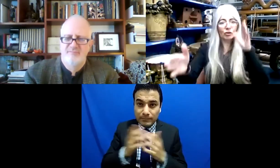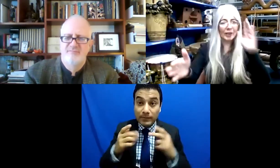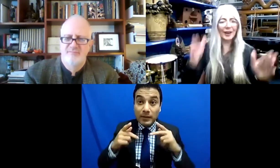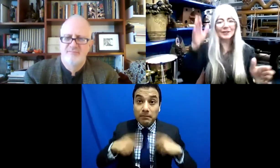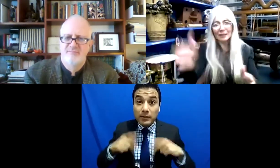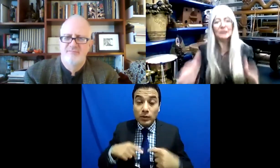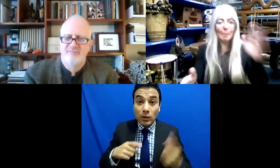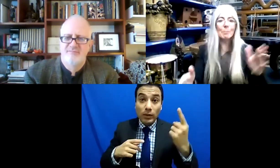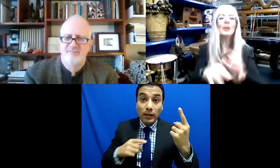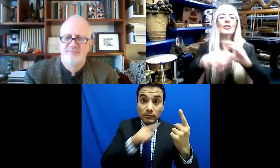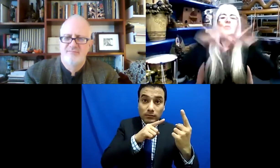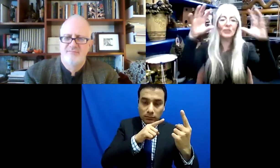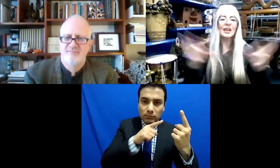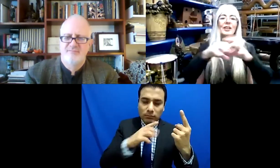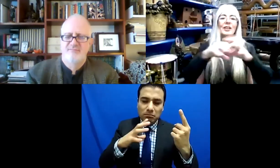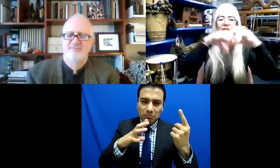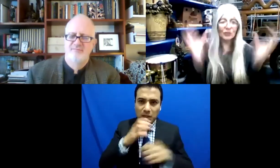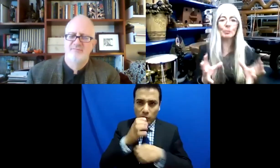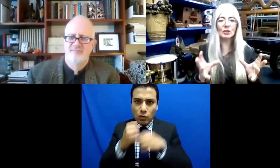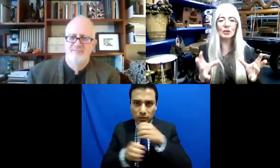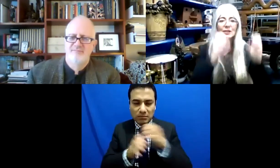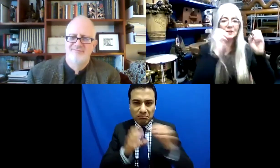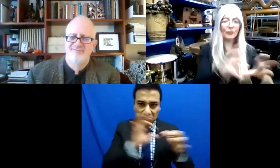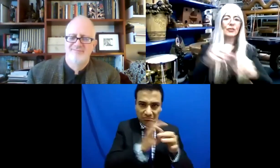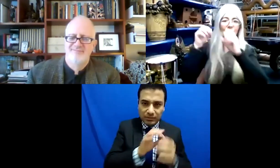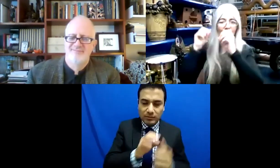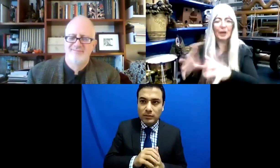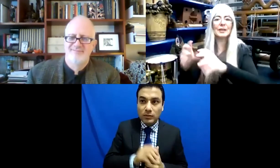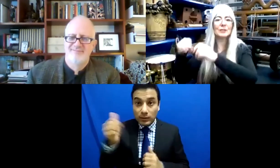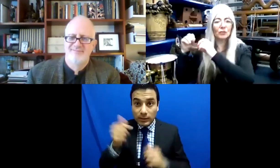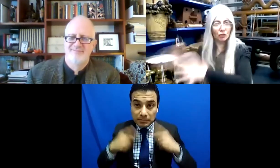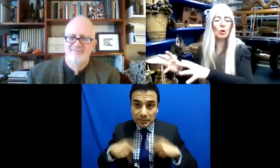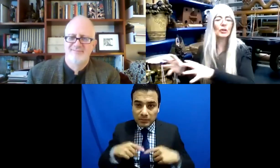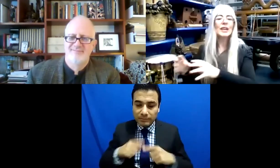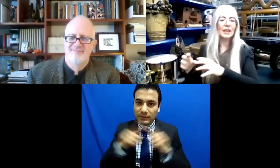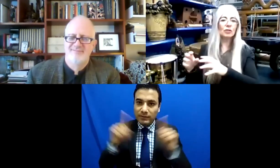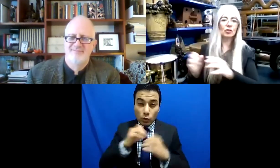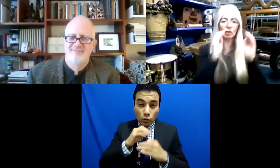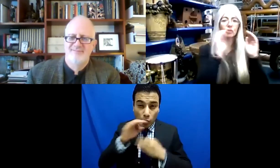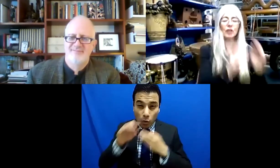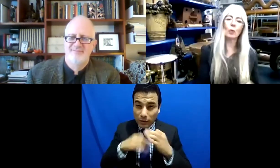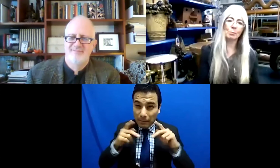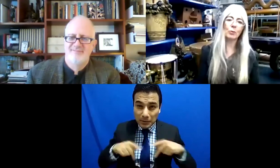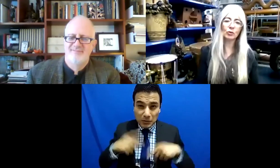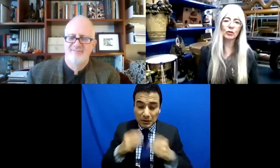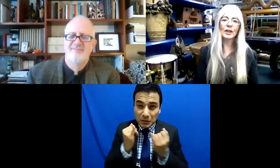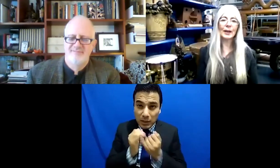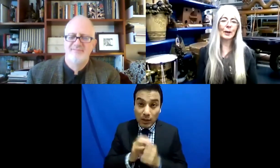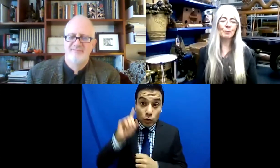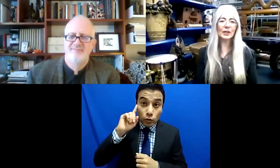funciona para la otra y que no podemos aglutinar a los sordos, ciegos y demás